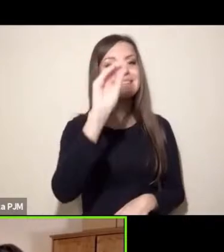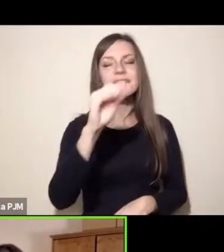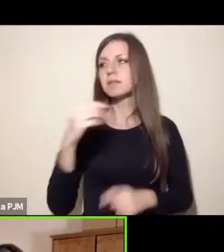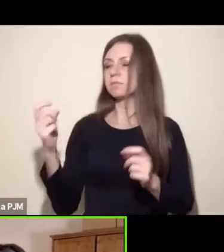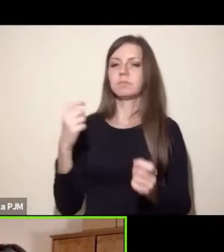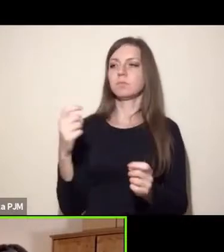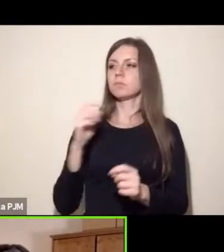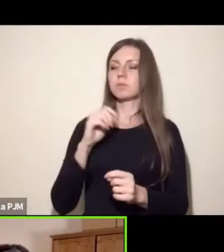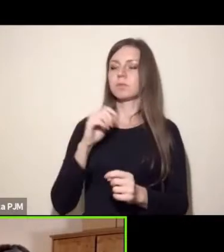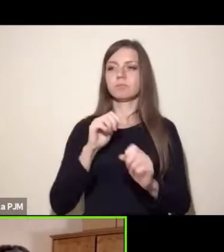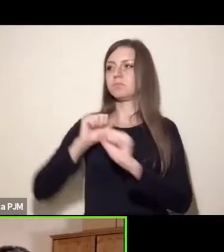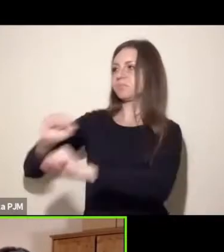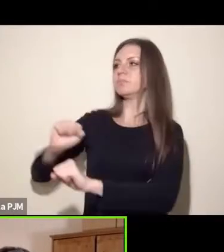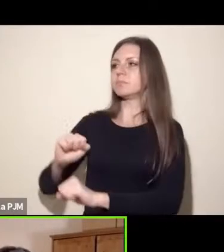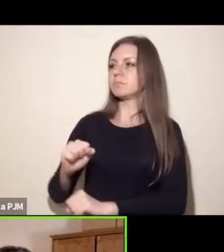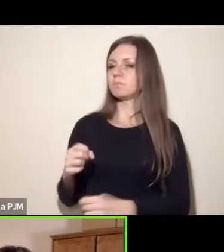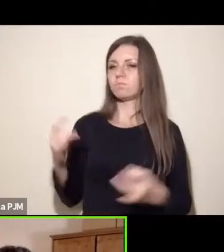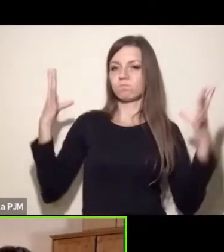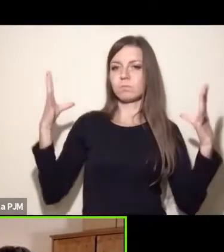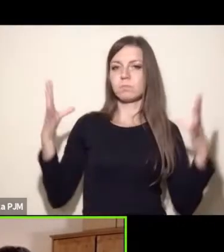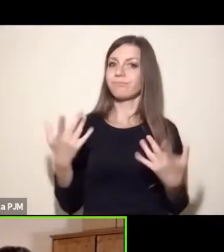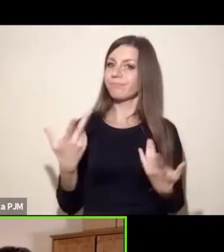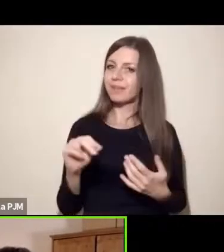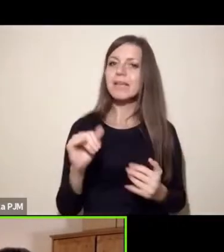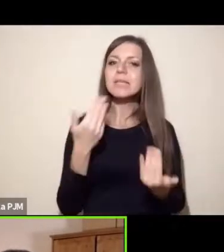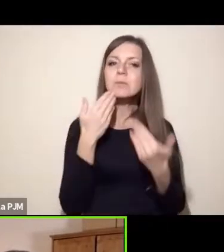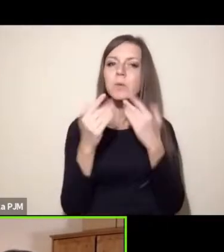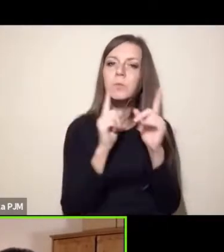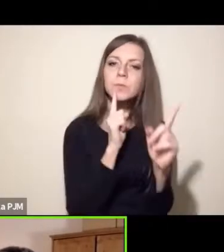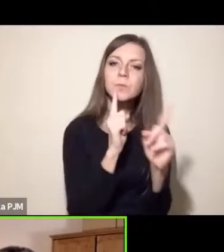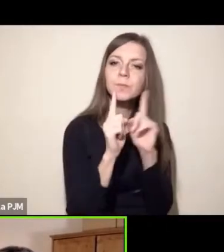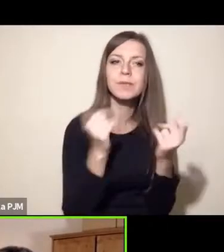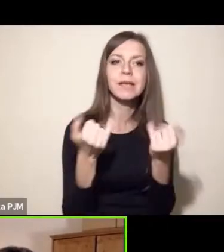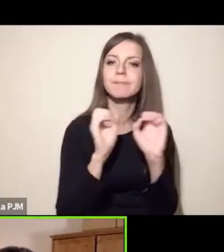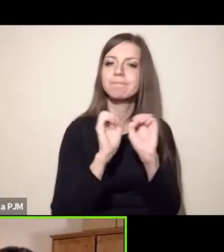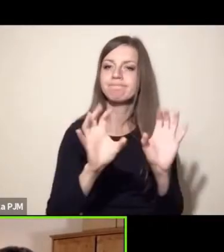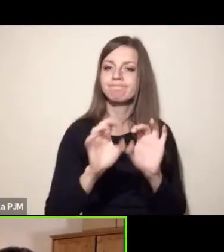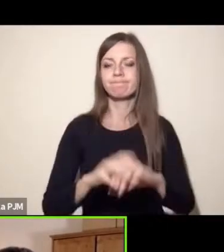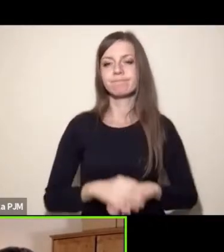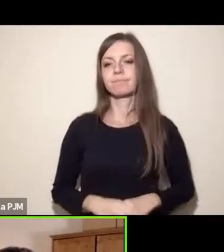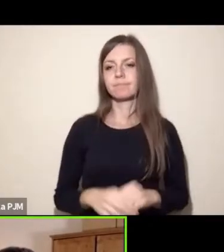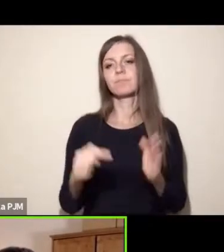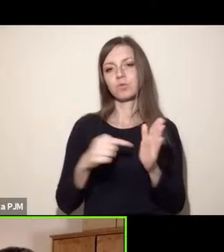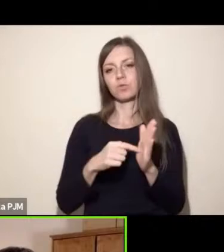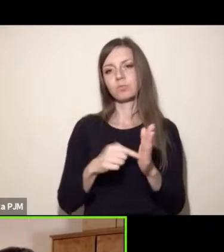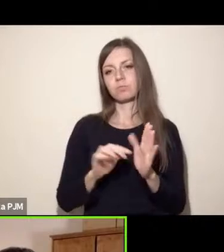efektu. To jest ten druga instancja zadbałości o radykalizm. Tyle z mojej strony.